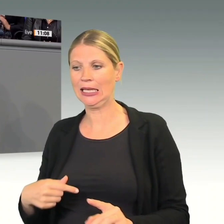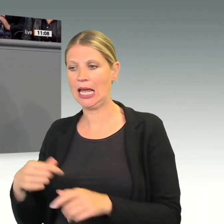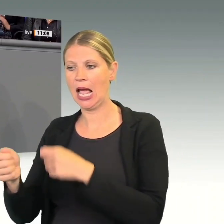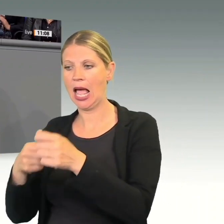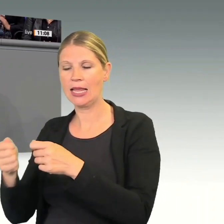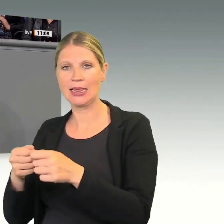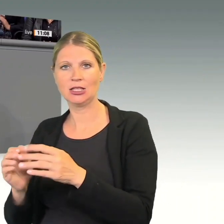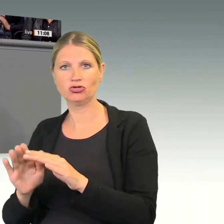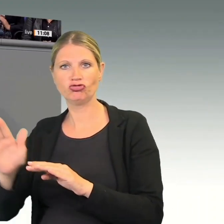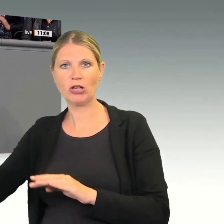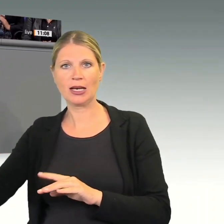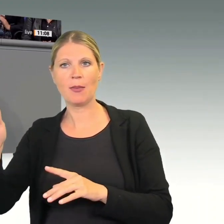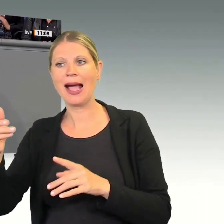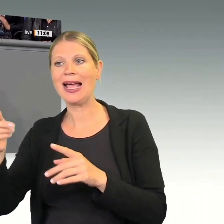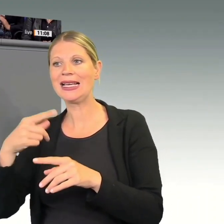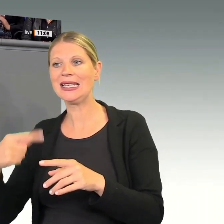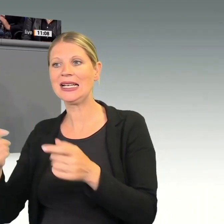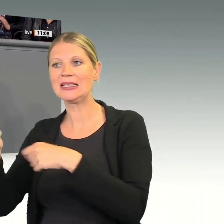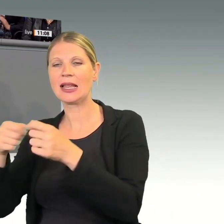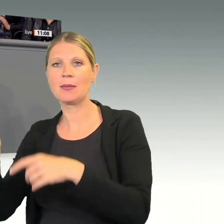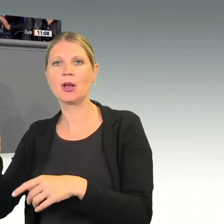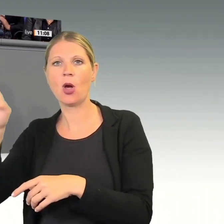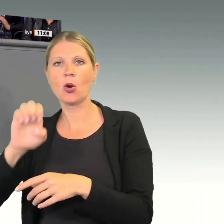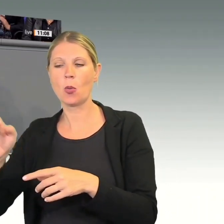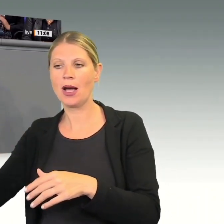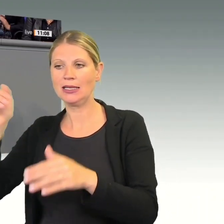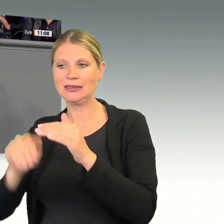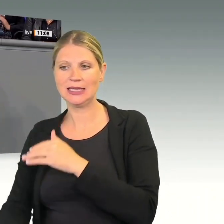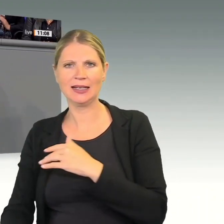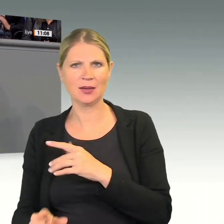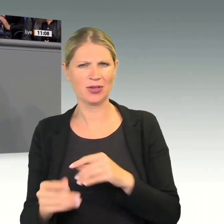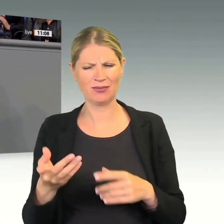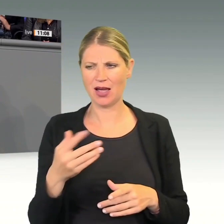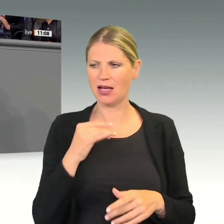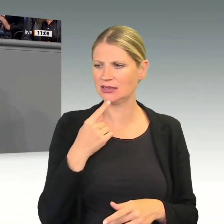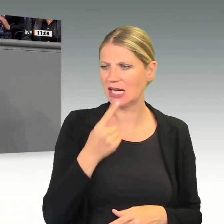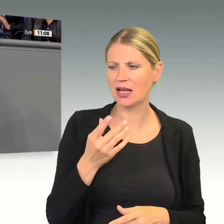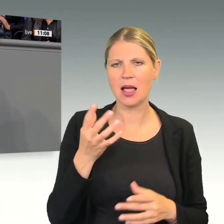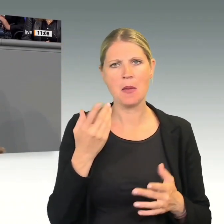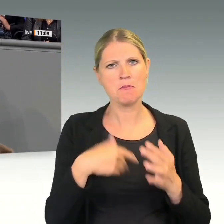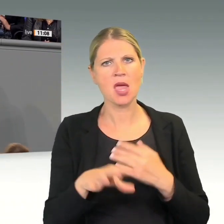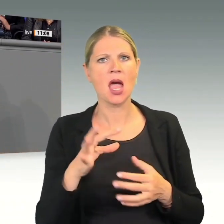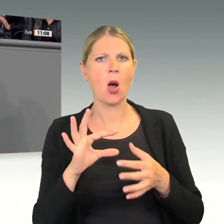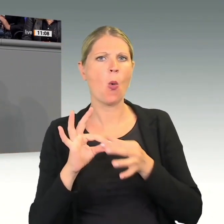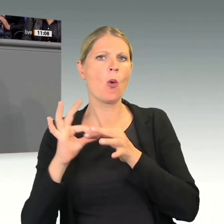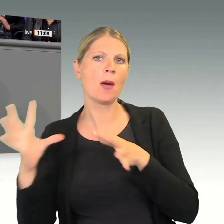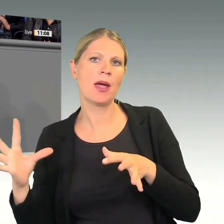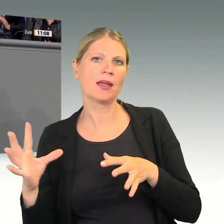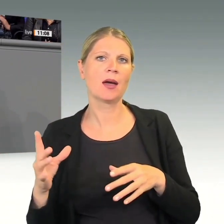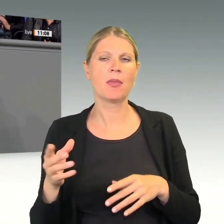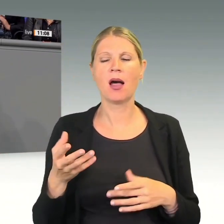während Chinas Handel mit Europa sinkt. Das ist doch verrückt. Wir reden von mehr Unabhängigkeit. China macht sich unabhängiger.